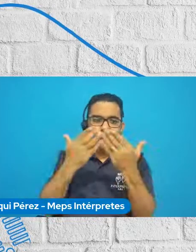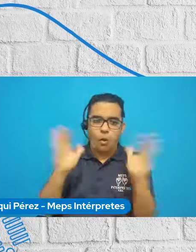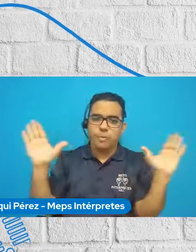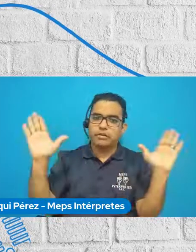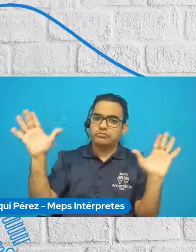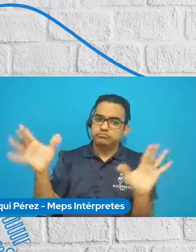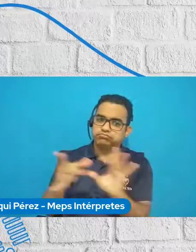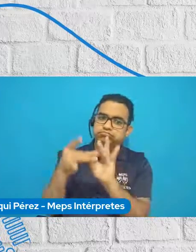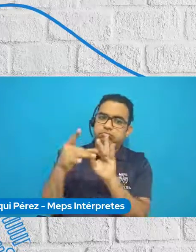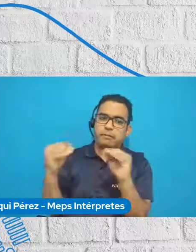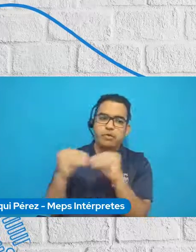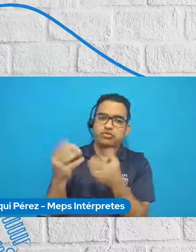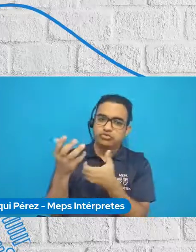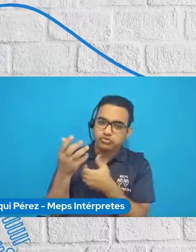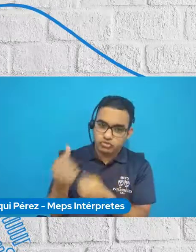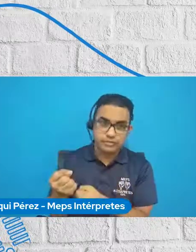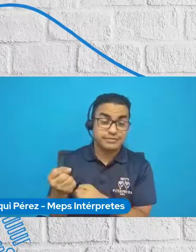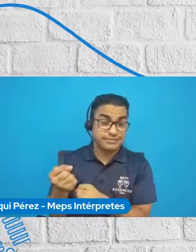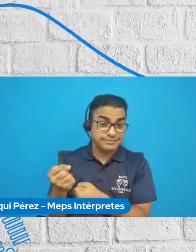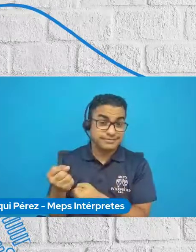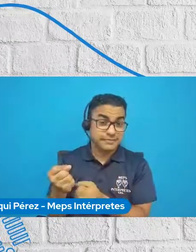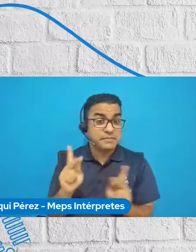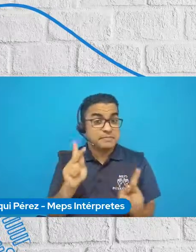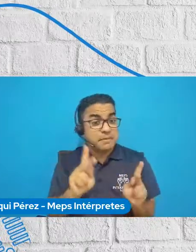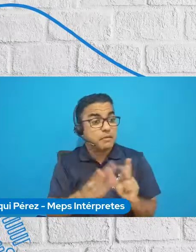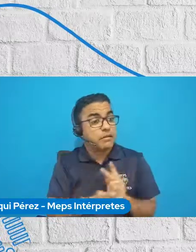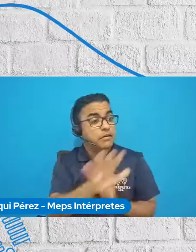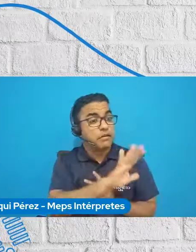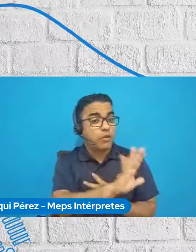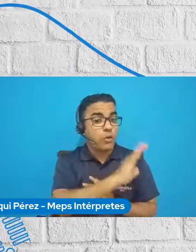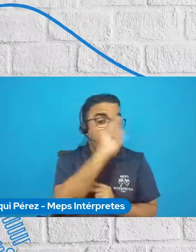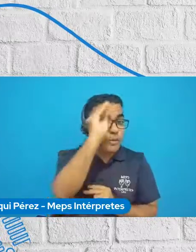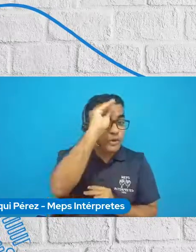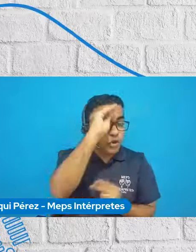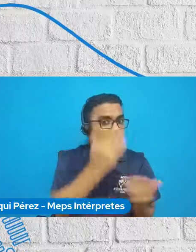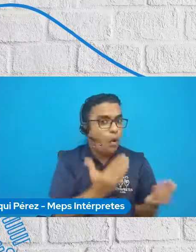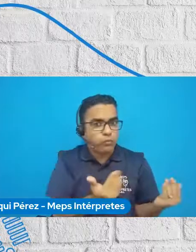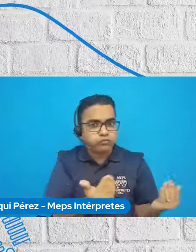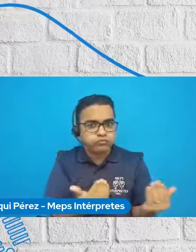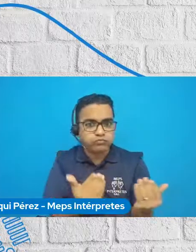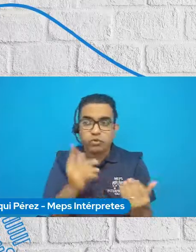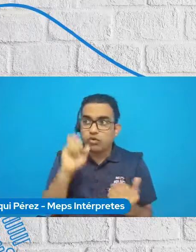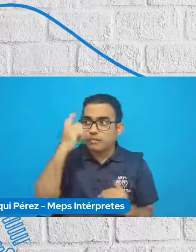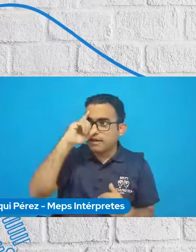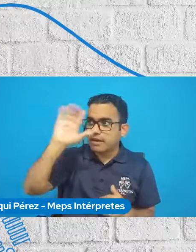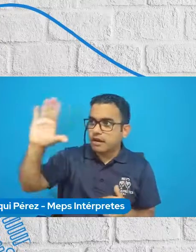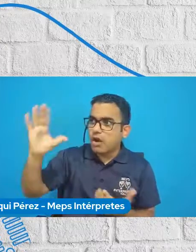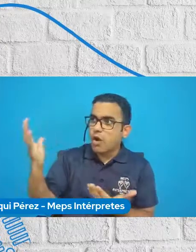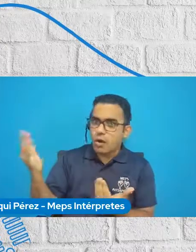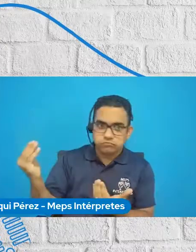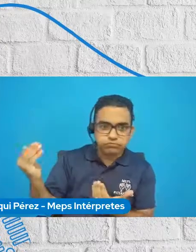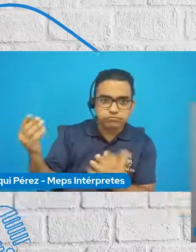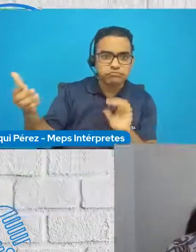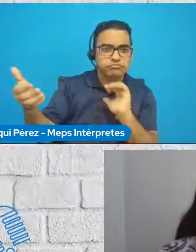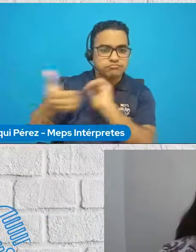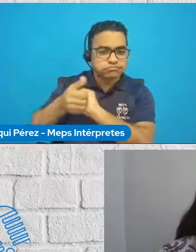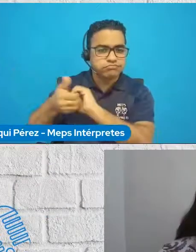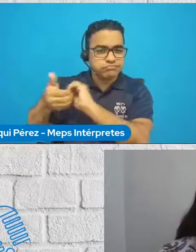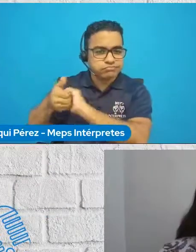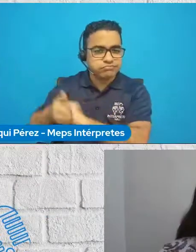confianza no solamente la ciudadanía y acciones de voluntariado, sino en el propio gobierno y la iniciativa, ¿no?, y la iniciativa